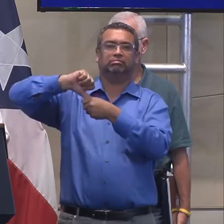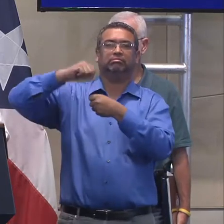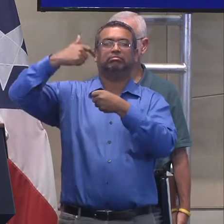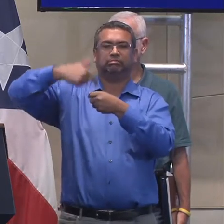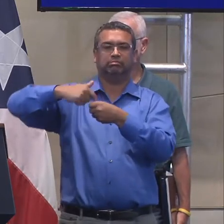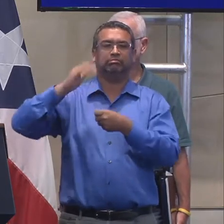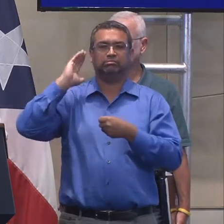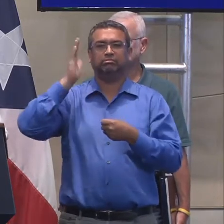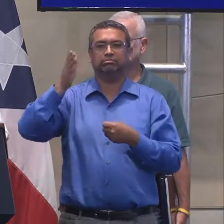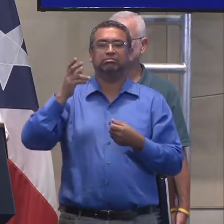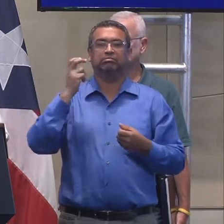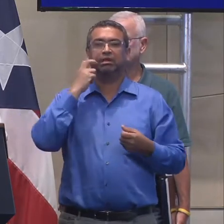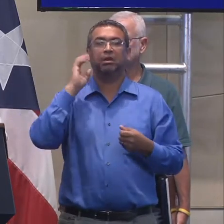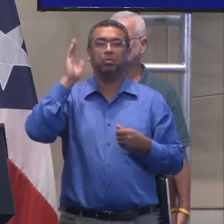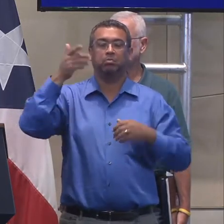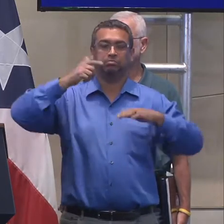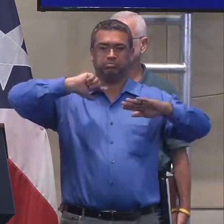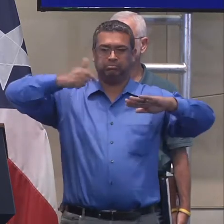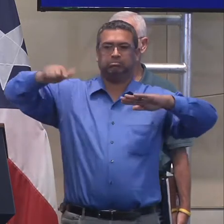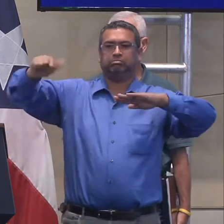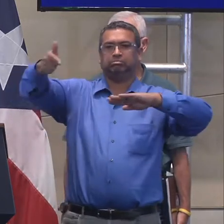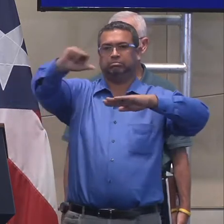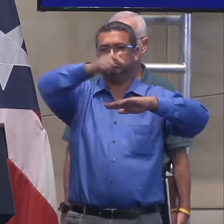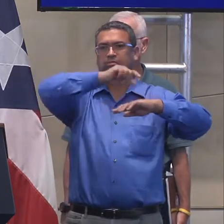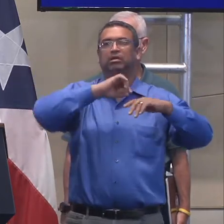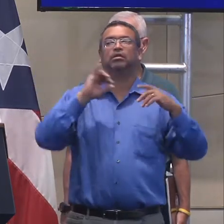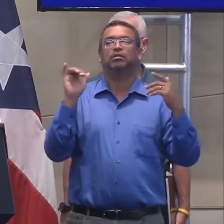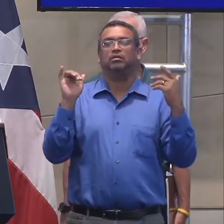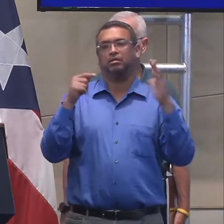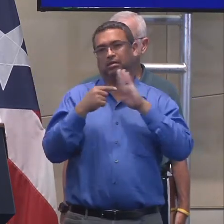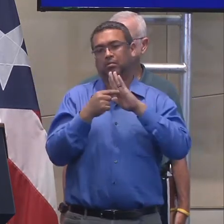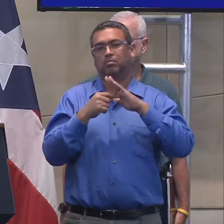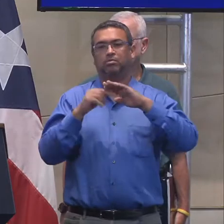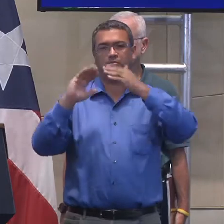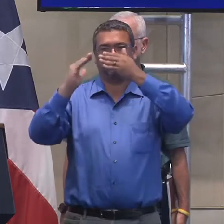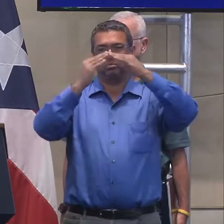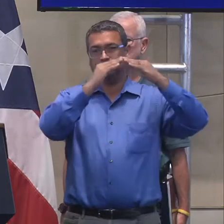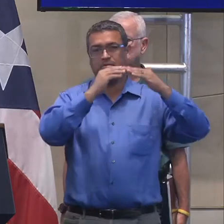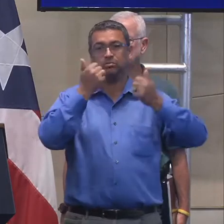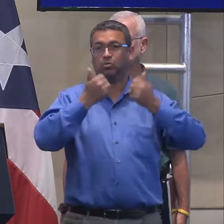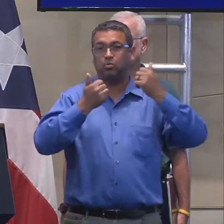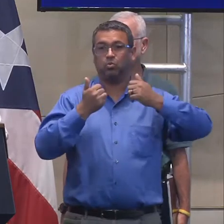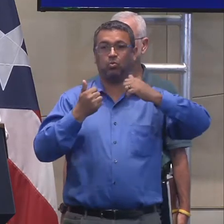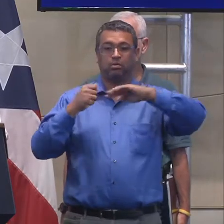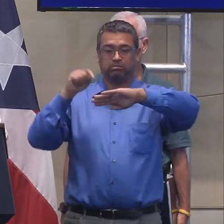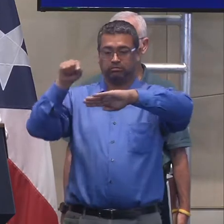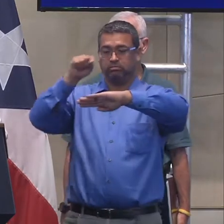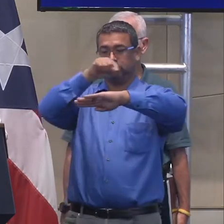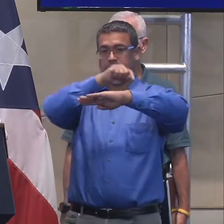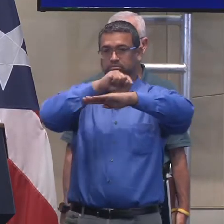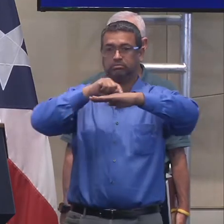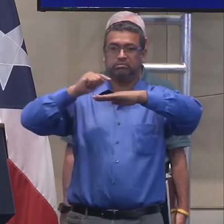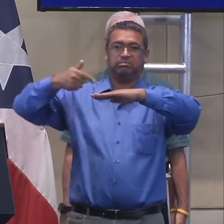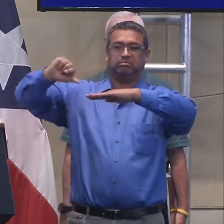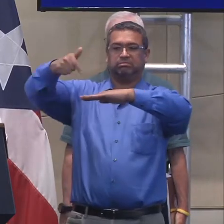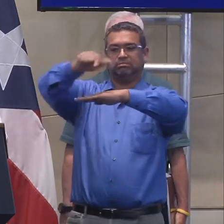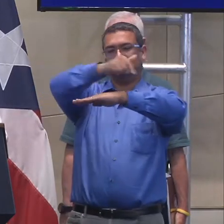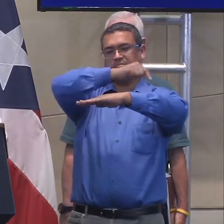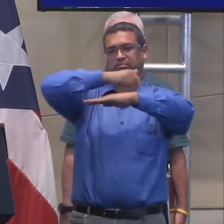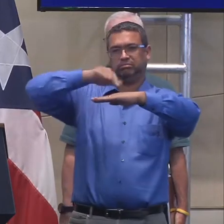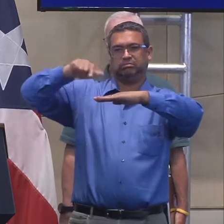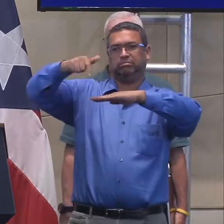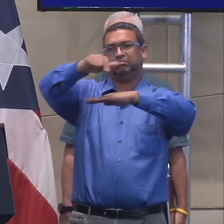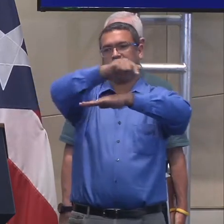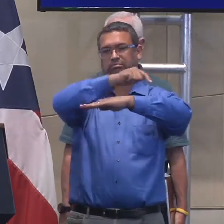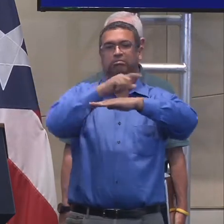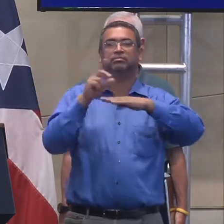teniendo una rotación enfocado, ¿verdad?, en aquellos municipios que tienen difícil acceso, pero también teniendo una rotación